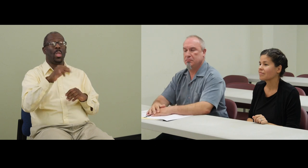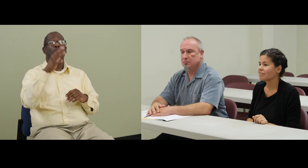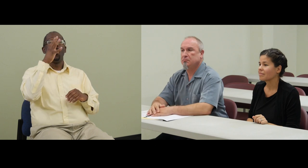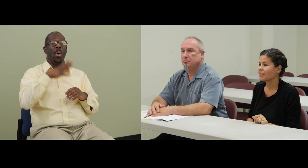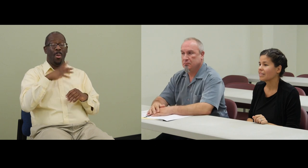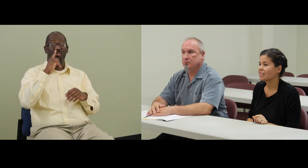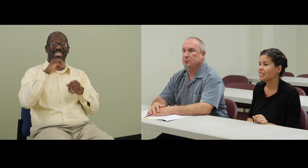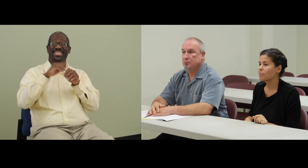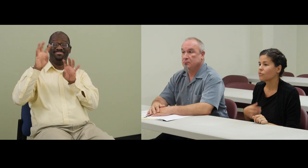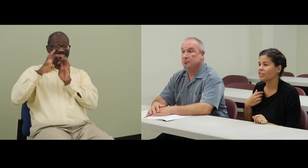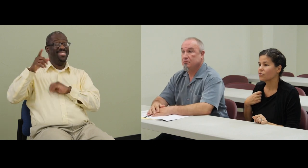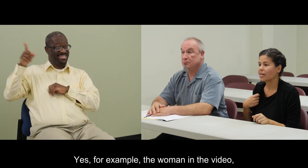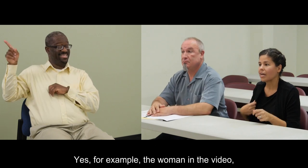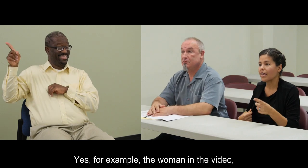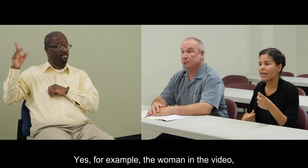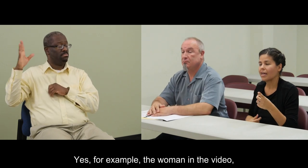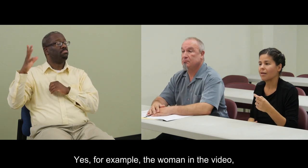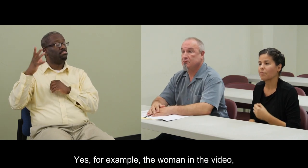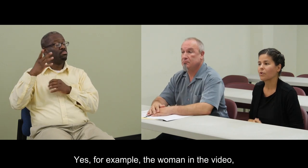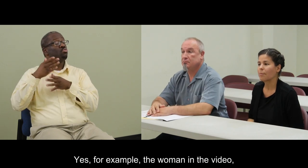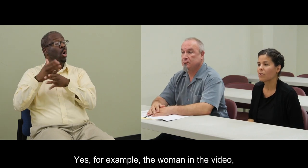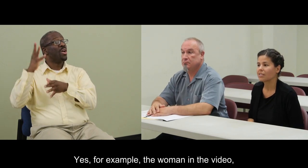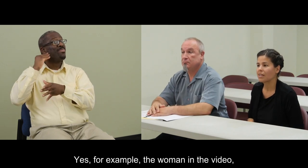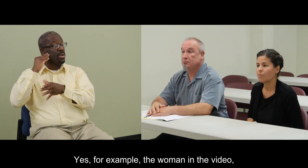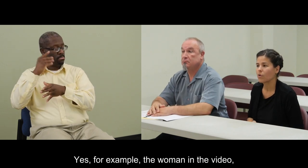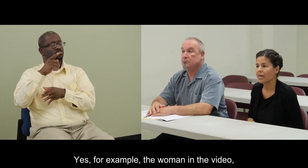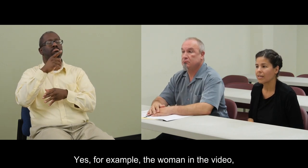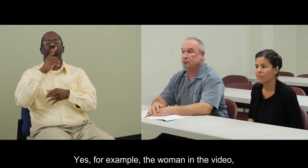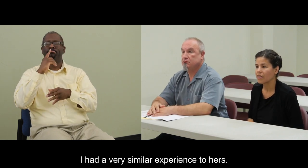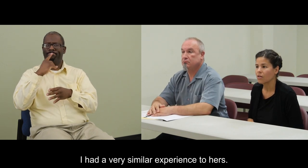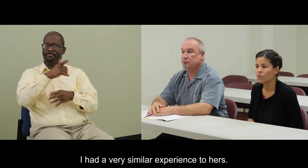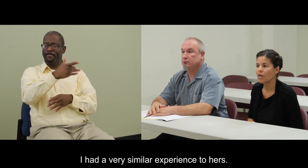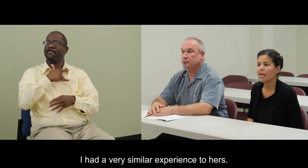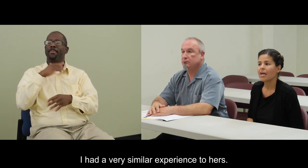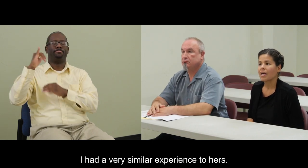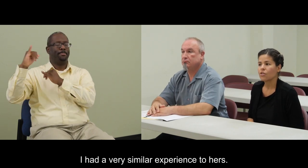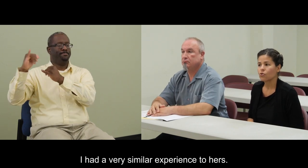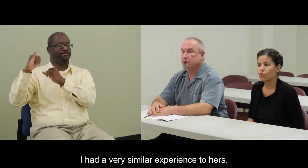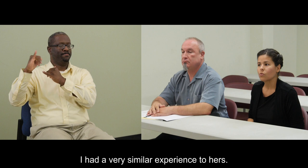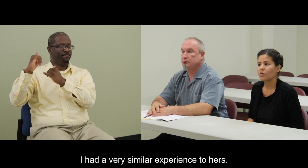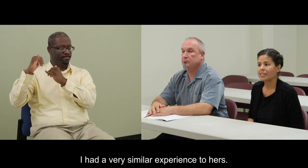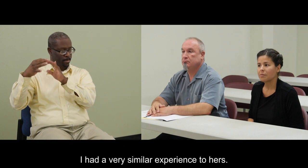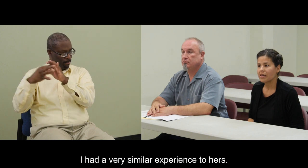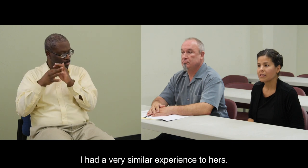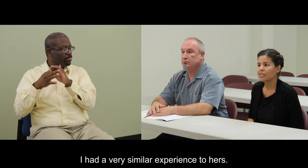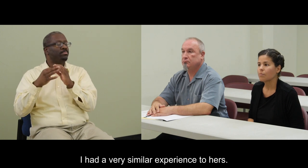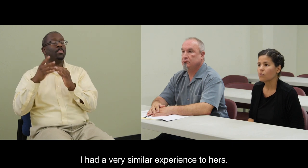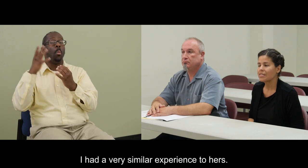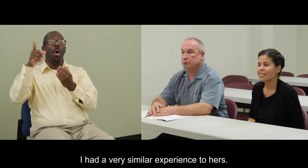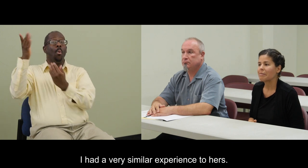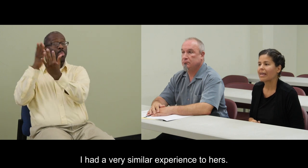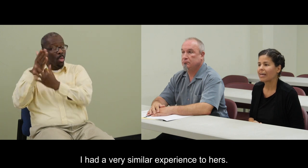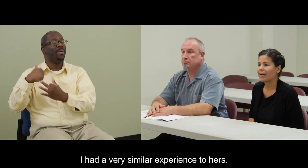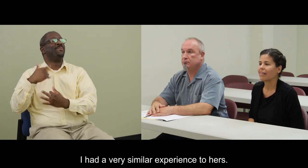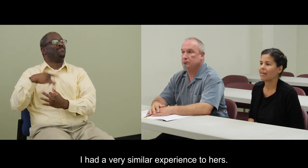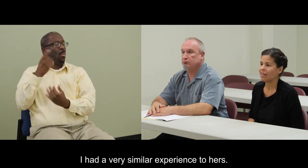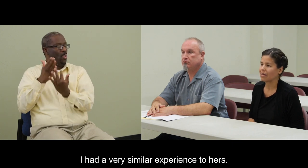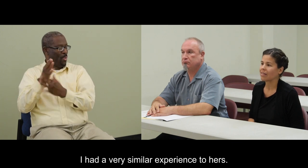Sí, profesora. Por ejemplo, la mujer en el video, yo tuve una experiencia muy similar a la de ella.